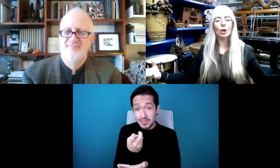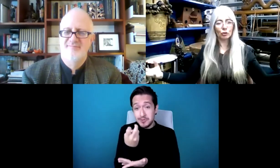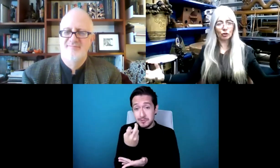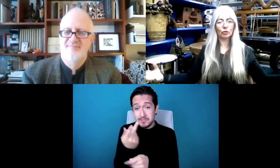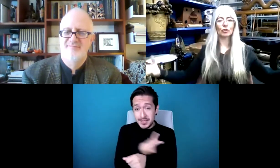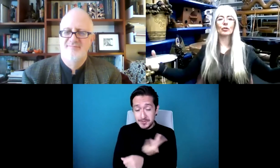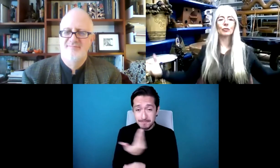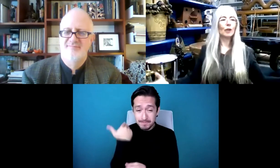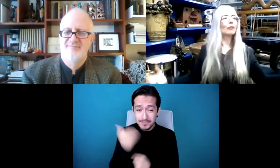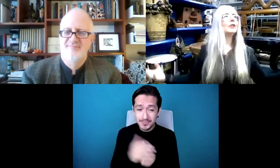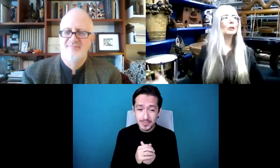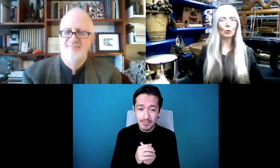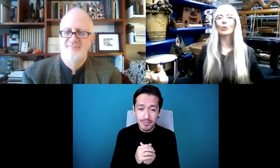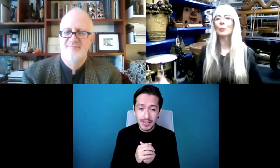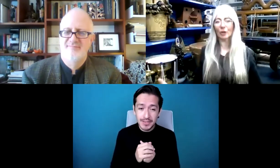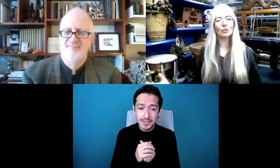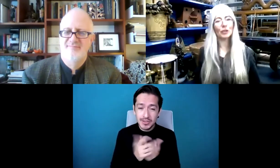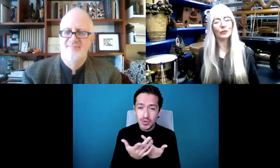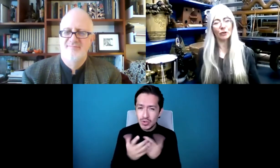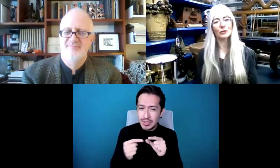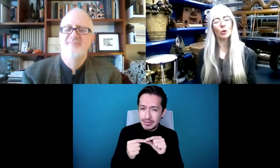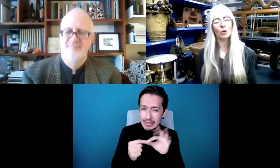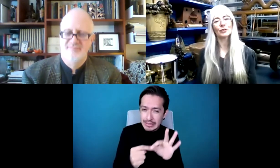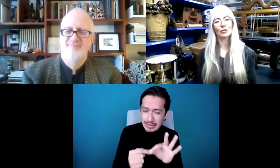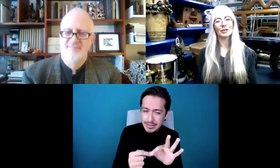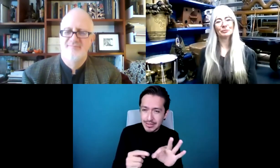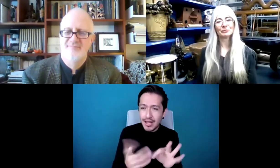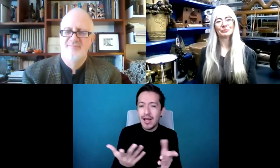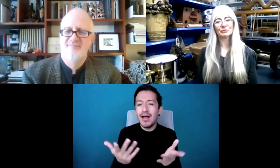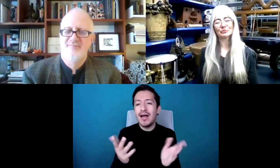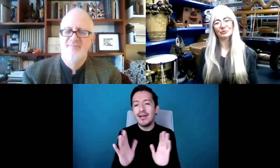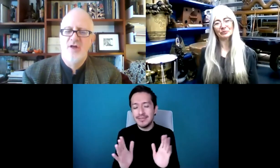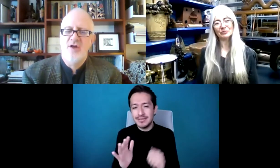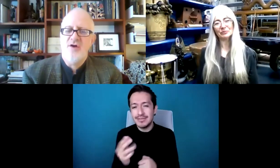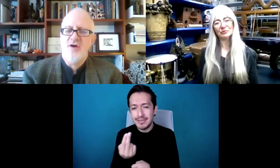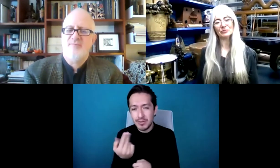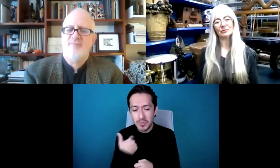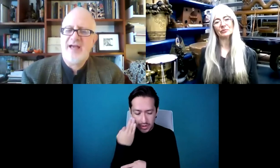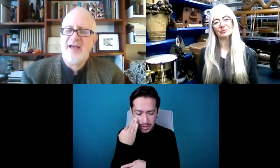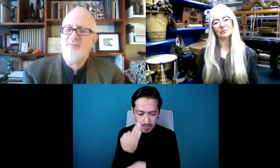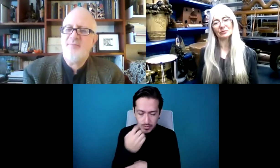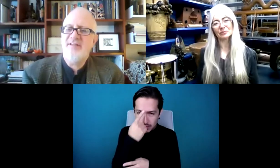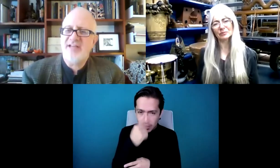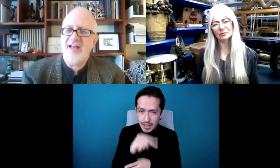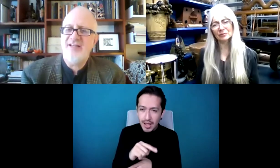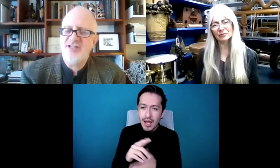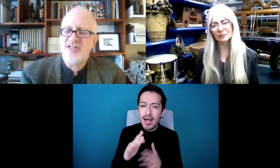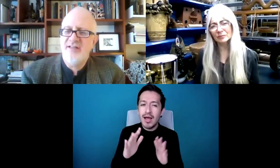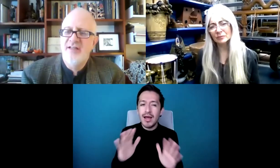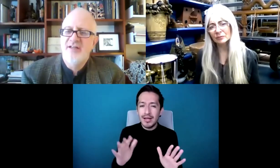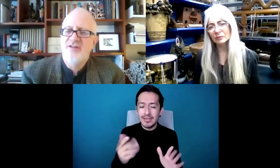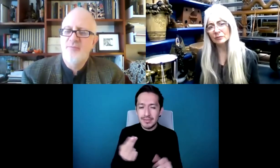Los conductores necesitaban tiempo para sentir la percusión al